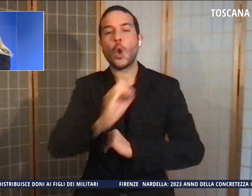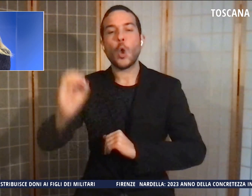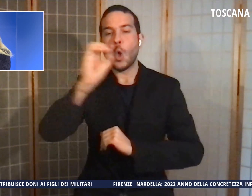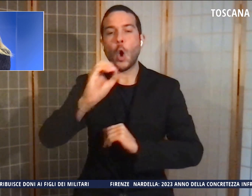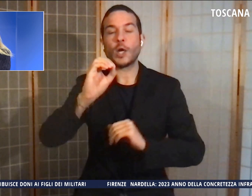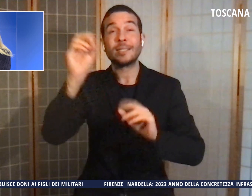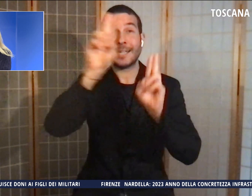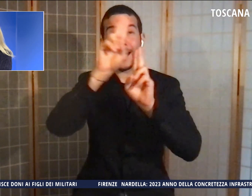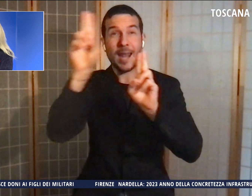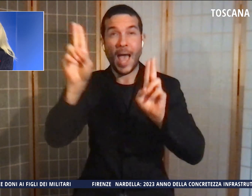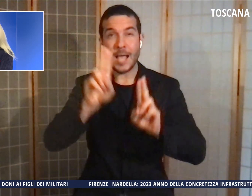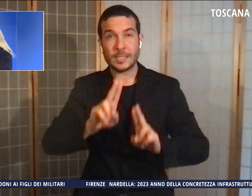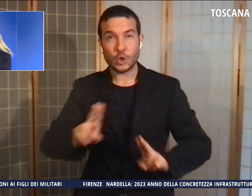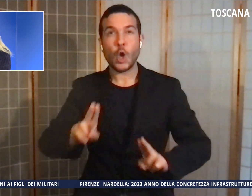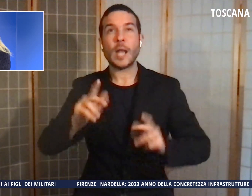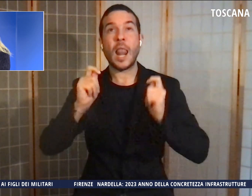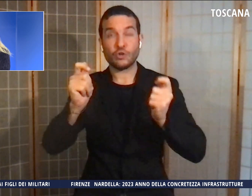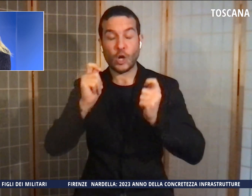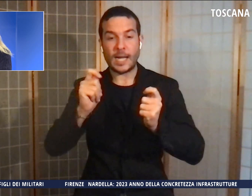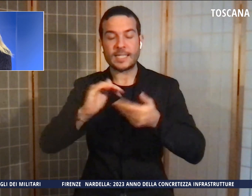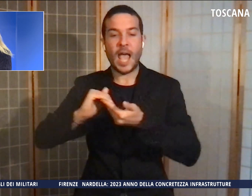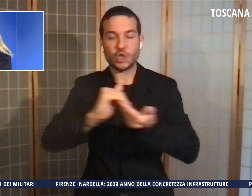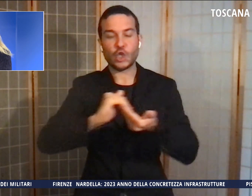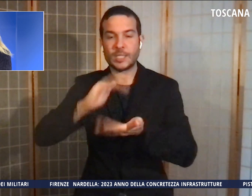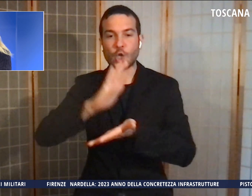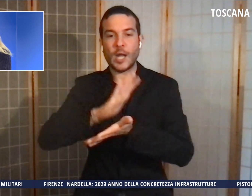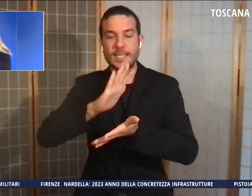'Associazione Stampa Nazionale e Toscana.